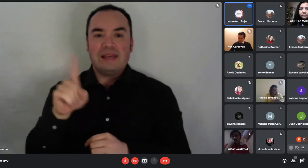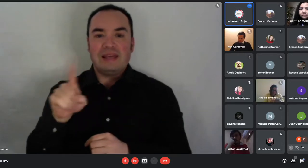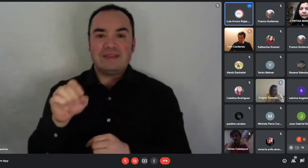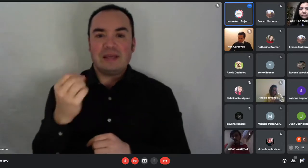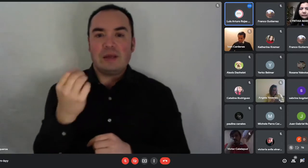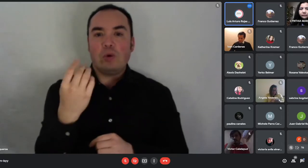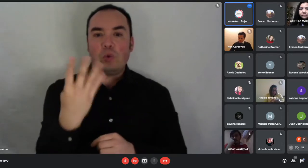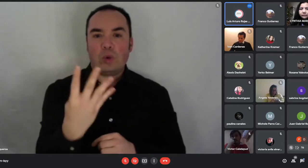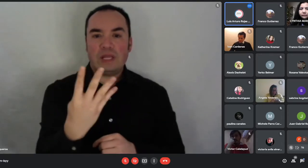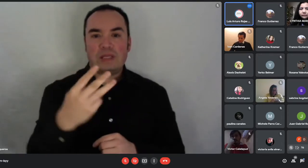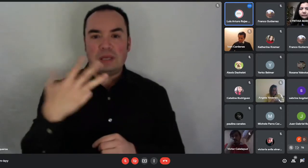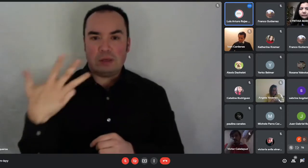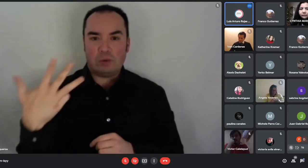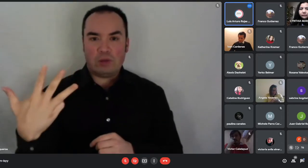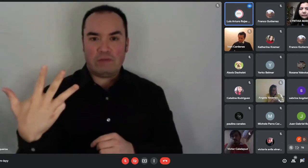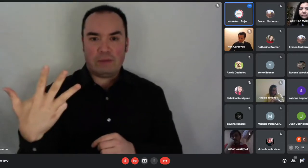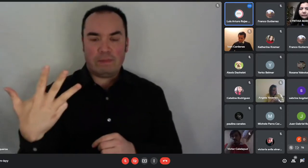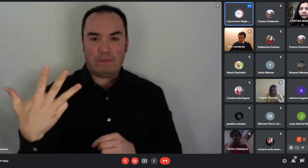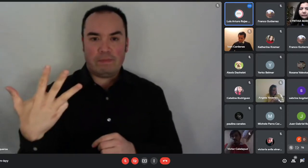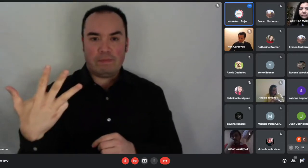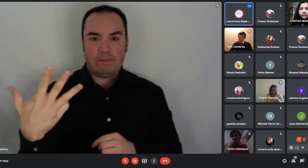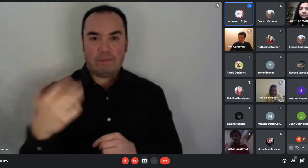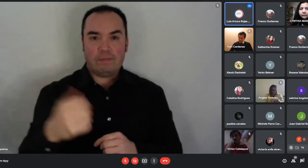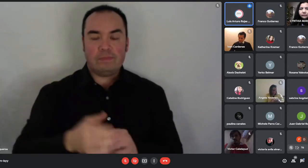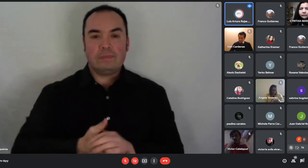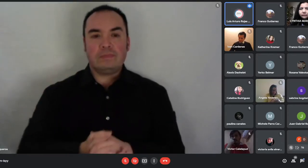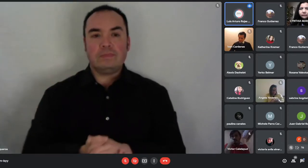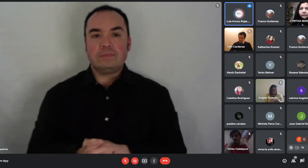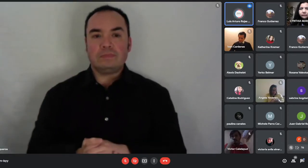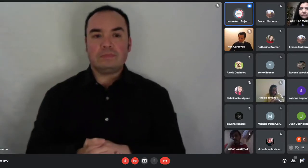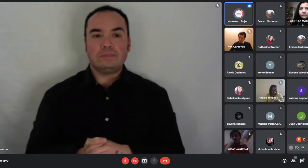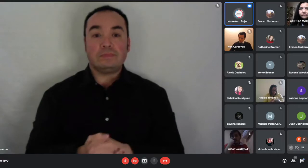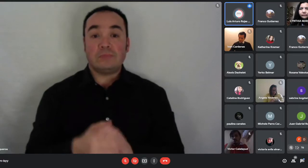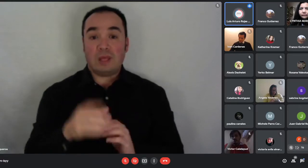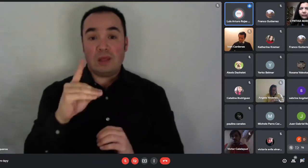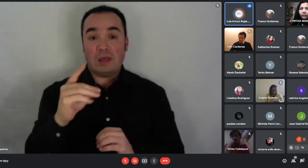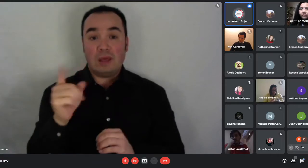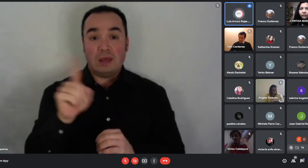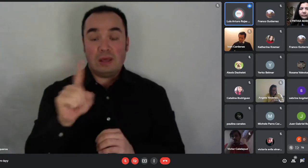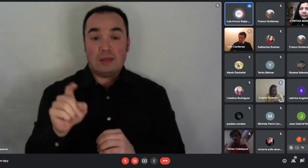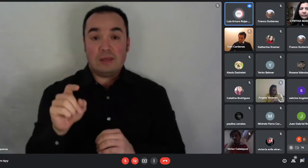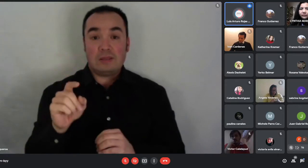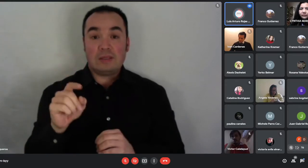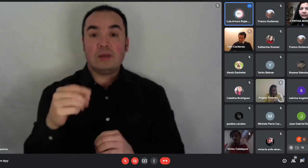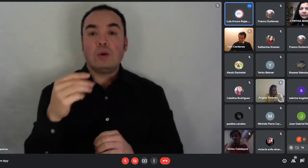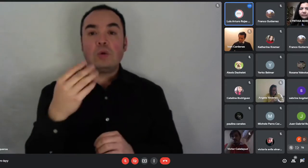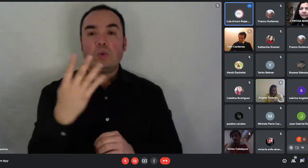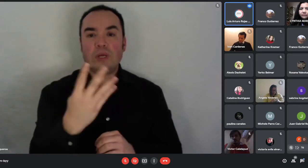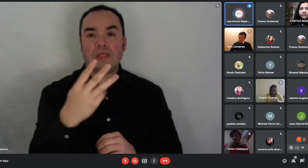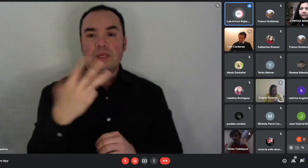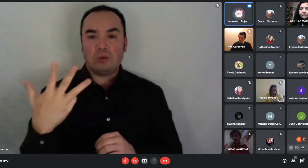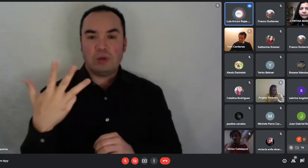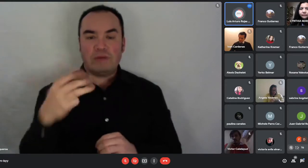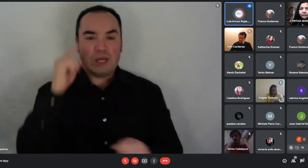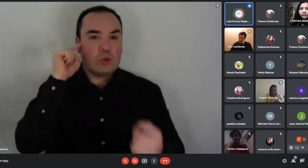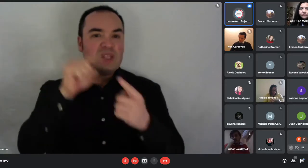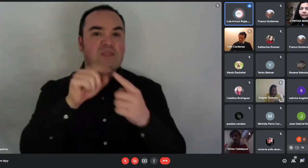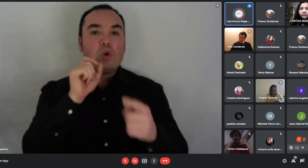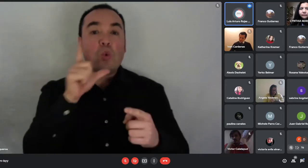El objetivo principal del DS-49 es atender a familias que se encuentren en